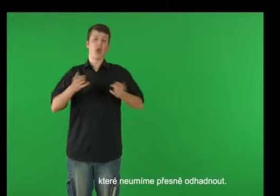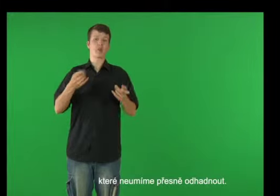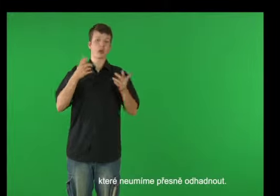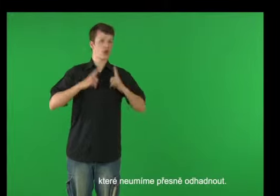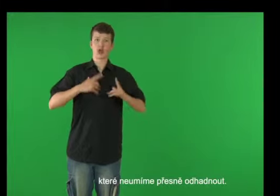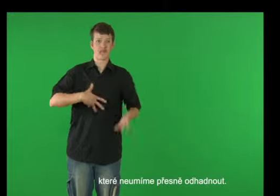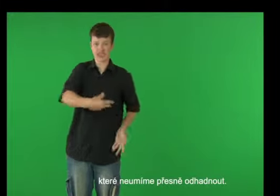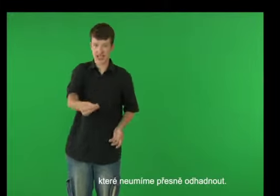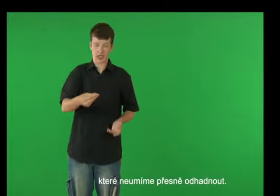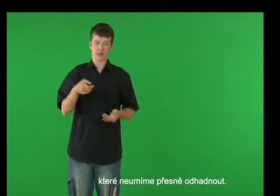odhadnout.